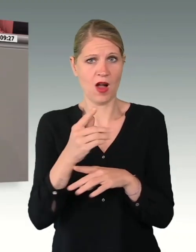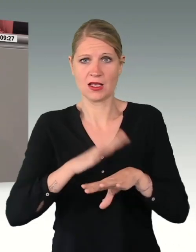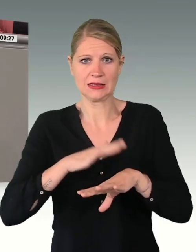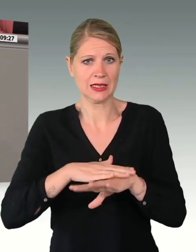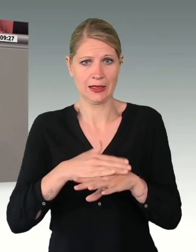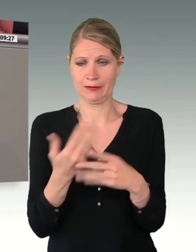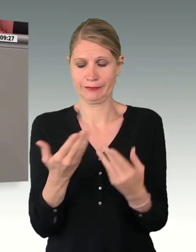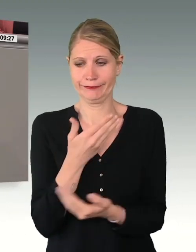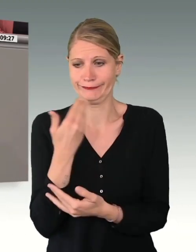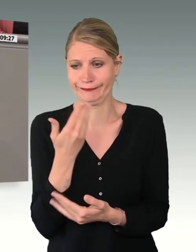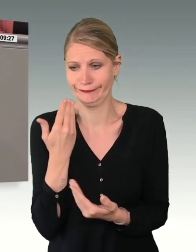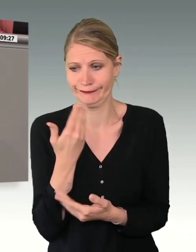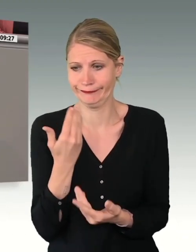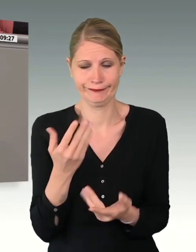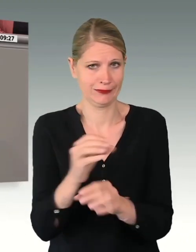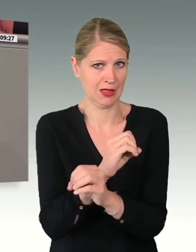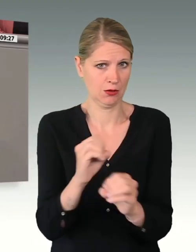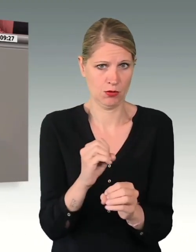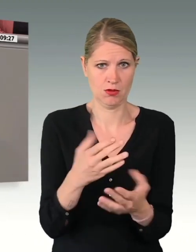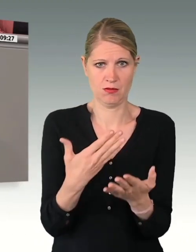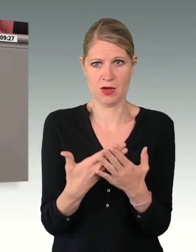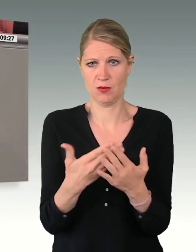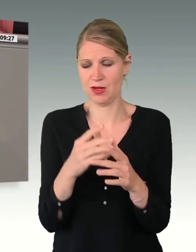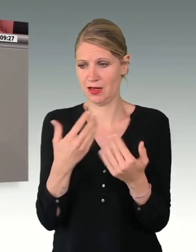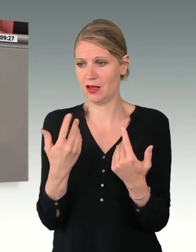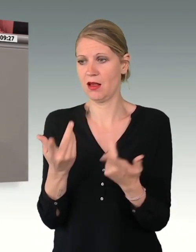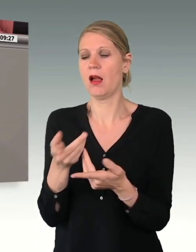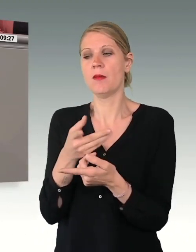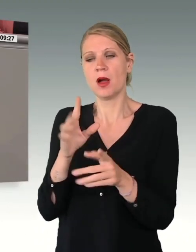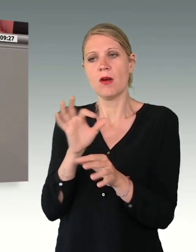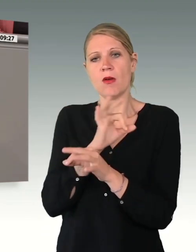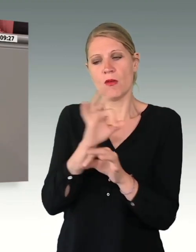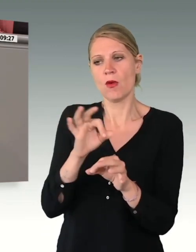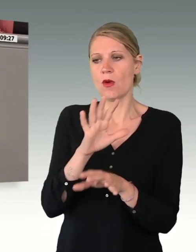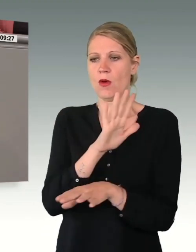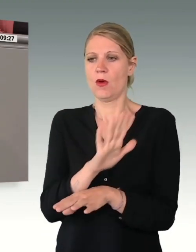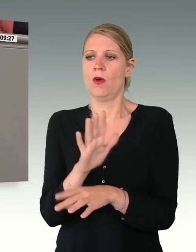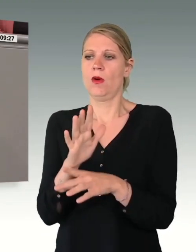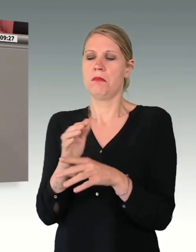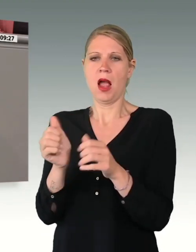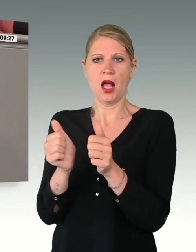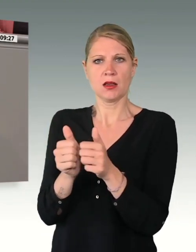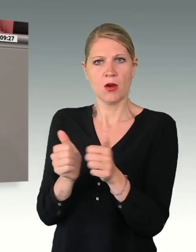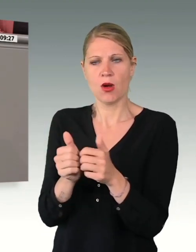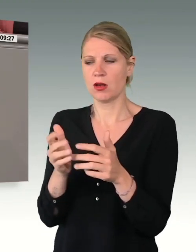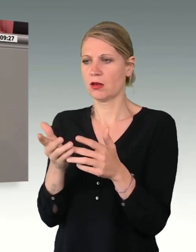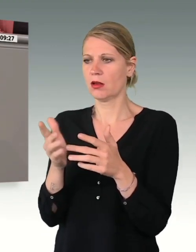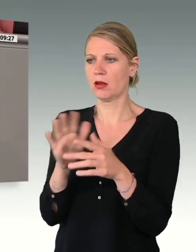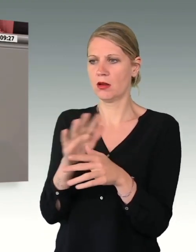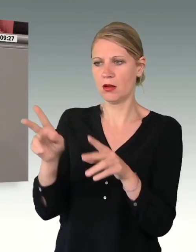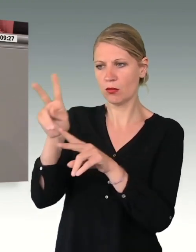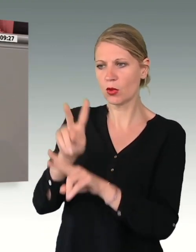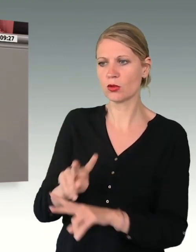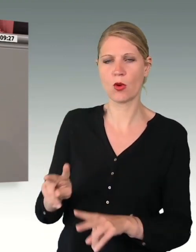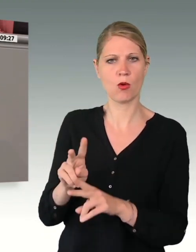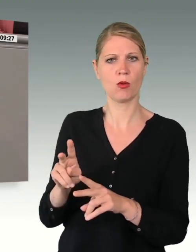Fürsorgeangebote für Angehörige von Bundeswehrsoldaten sind gut, aber nicht im Ansatz für solche Größenordnungen